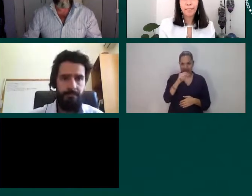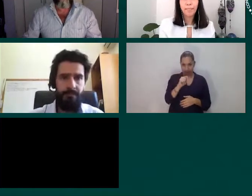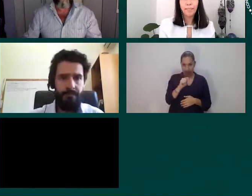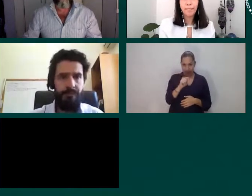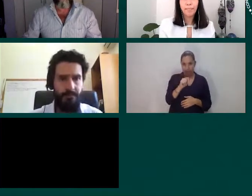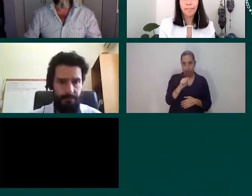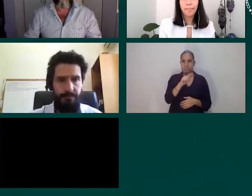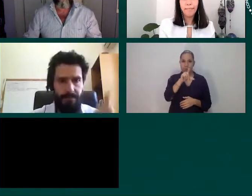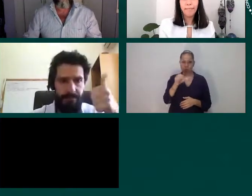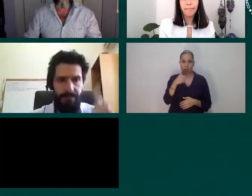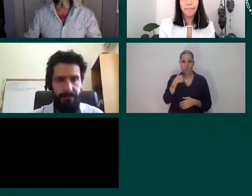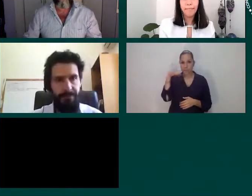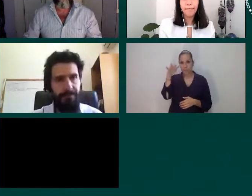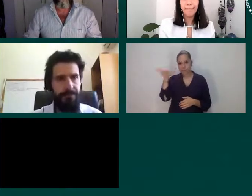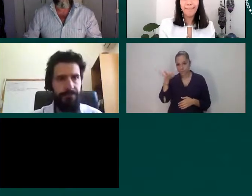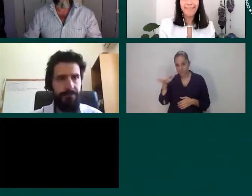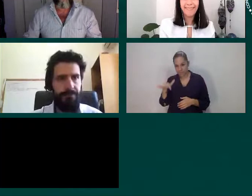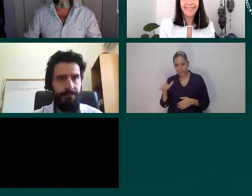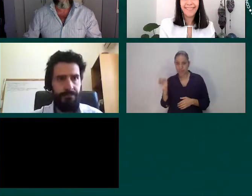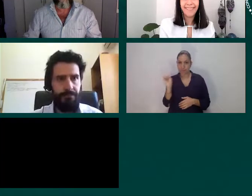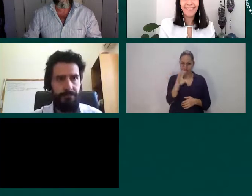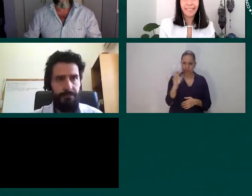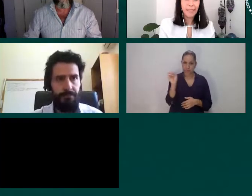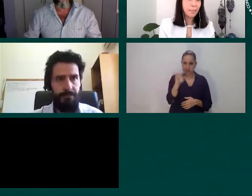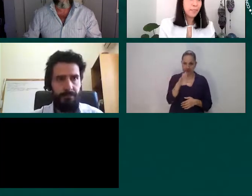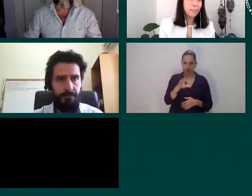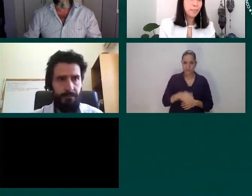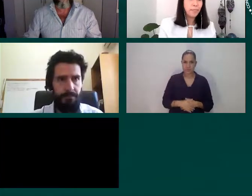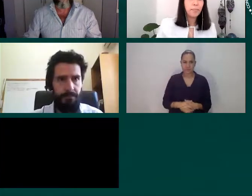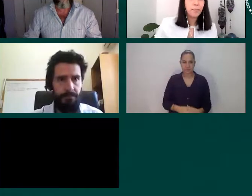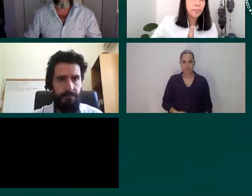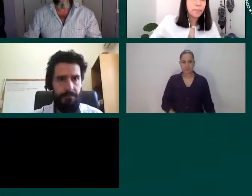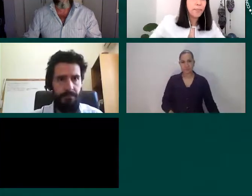andrés perfecto sí